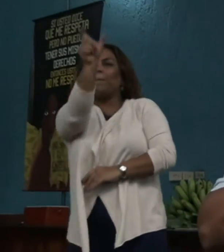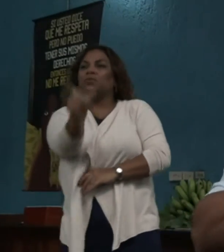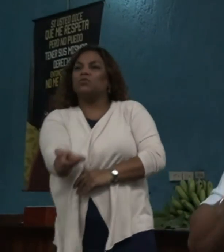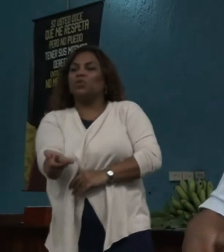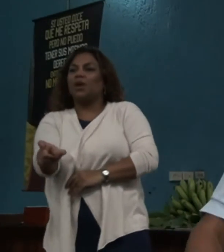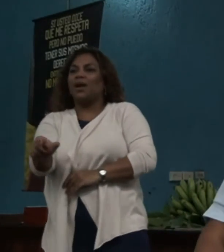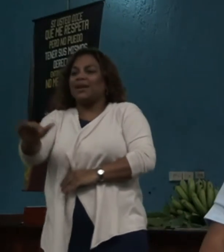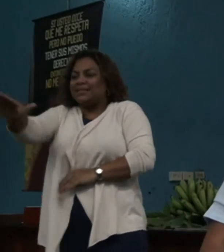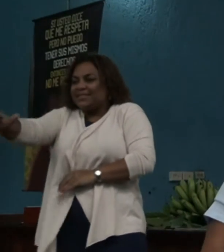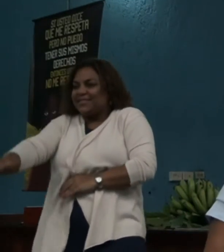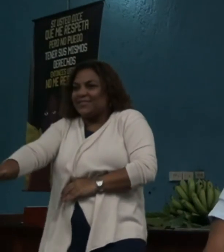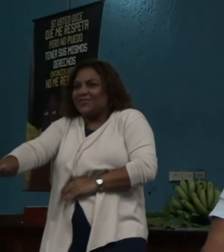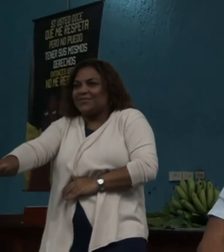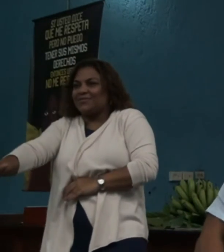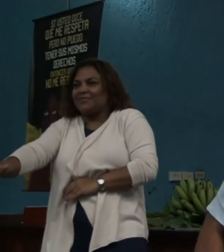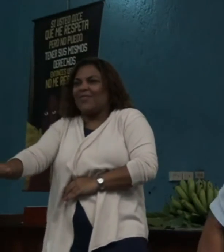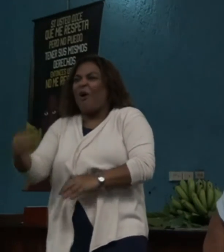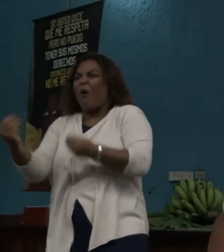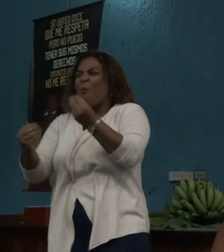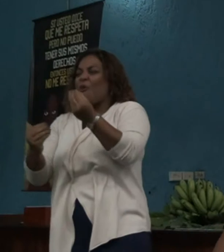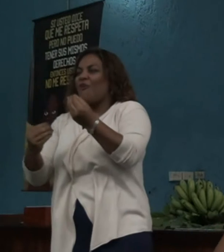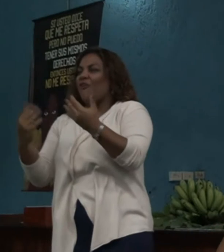baja visión. ¿Cómo le dicen?